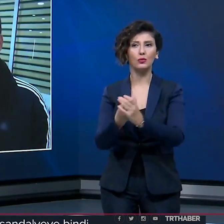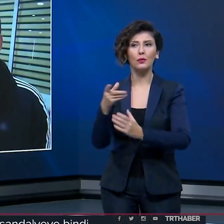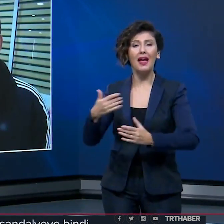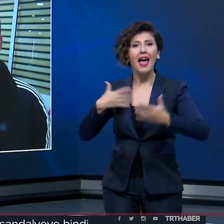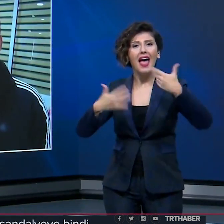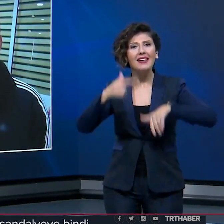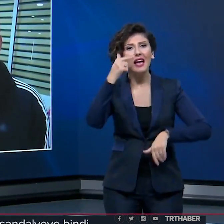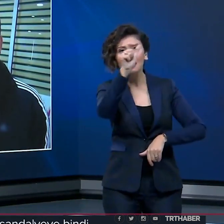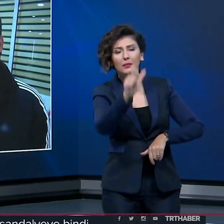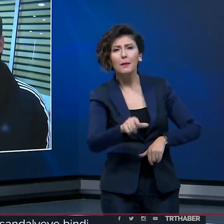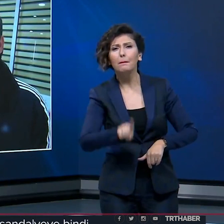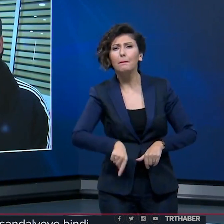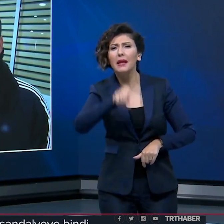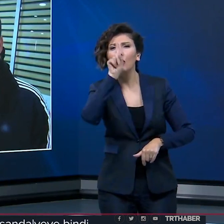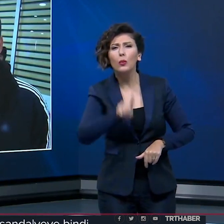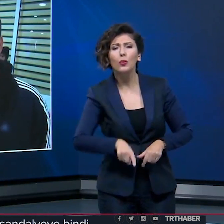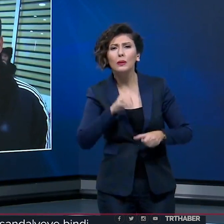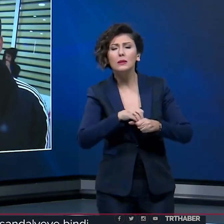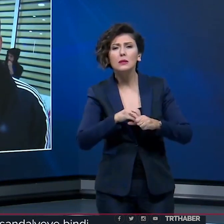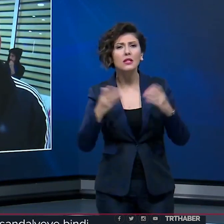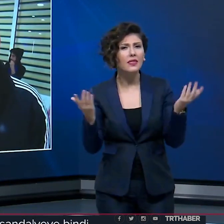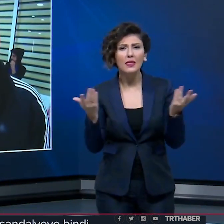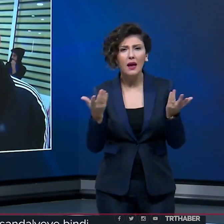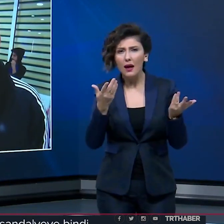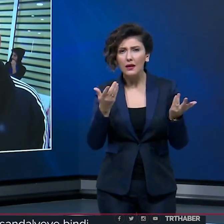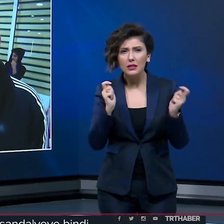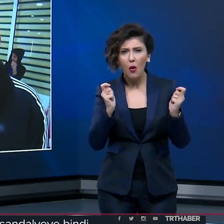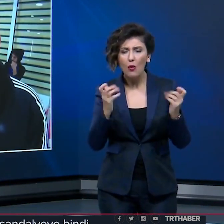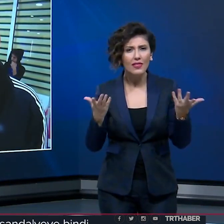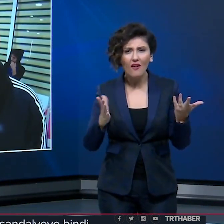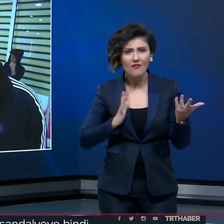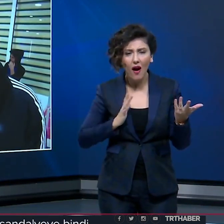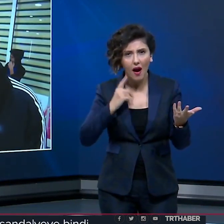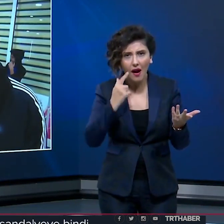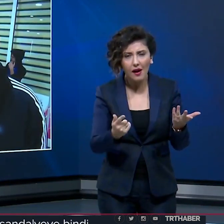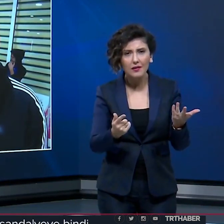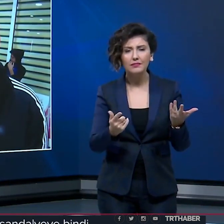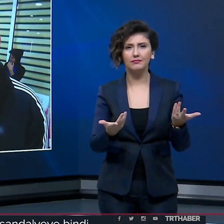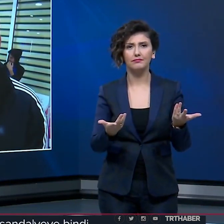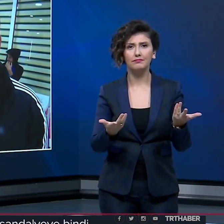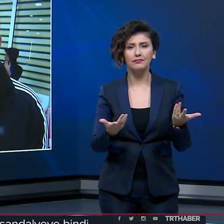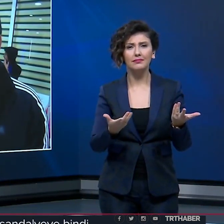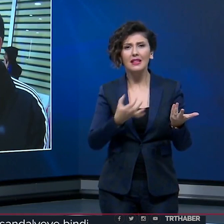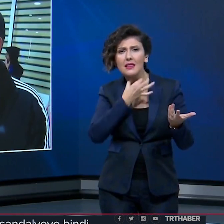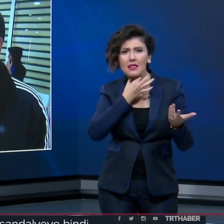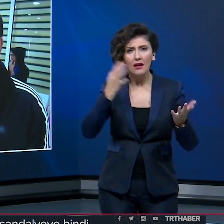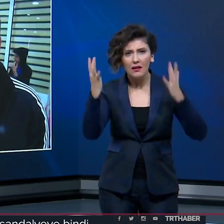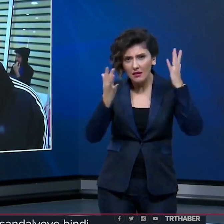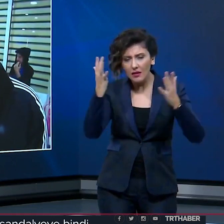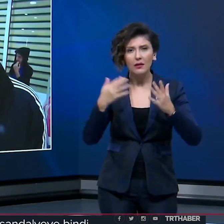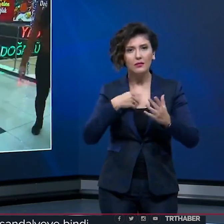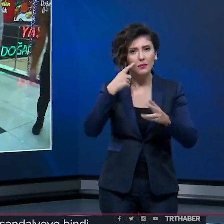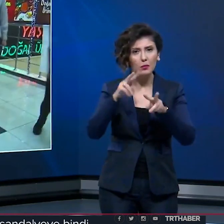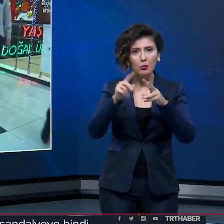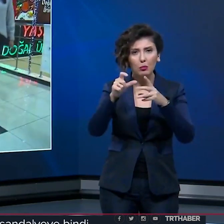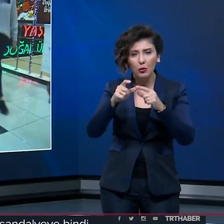Engelli bireylerin günlük yaşamda ne tür sıkıntılarla karşılaştıkları, ne tür zorlukları yaşadıklarını muş